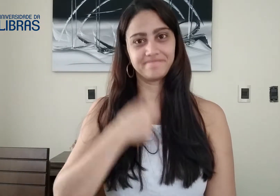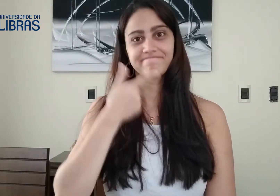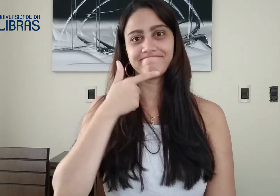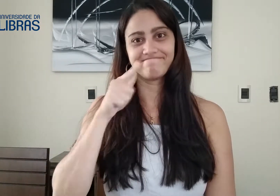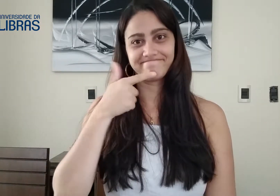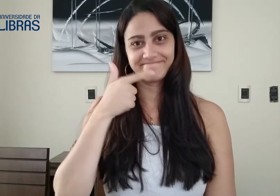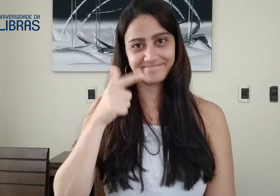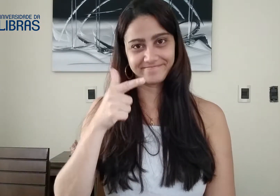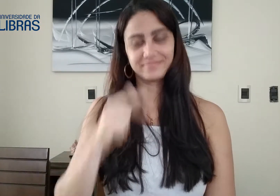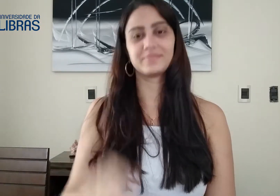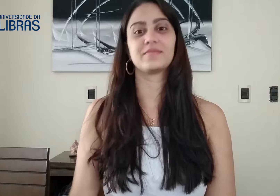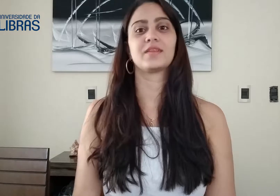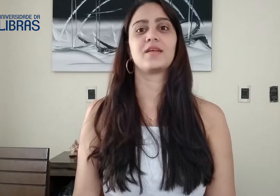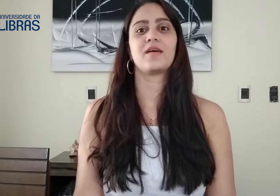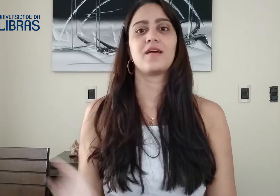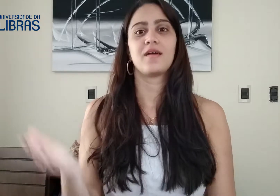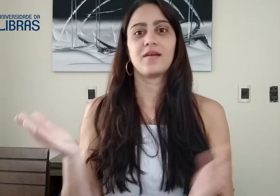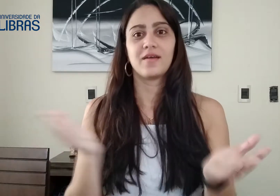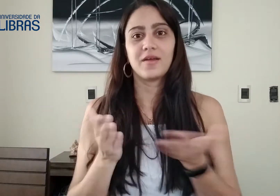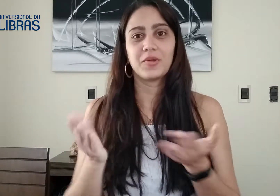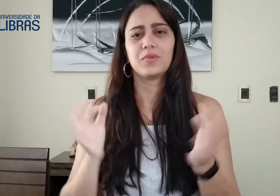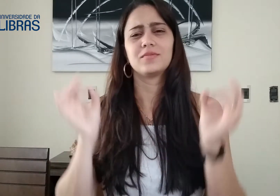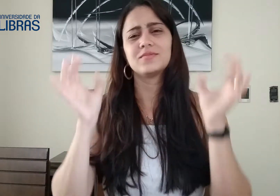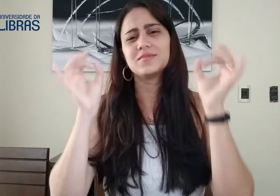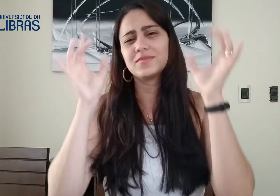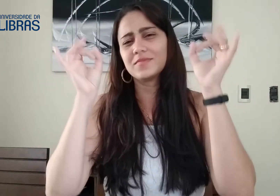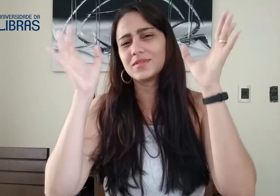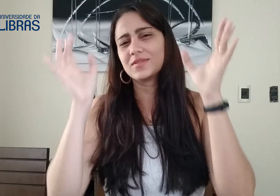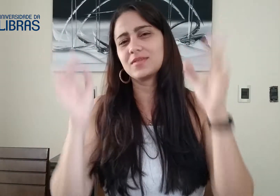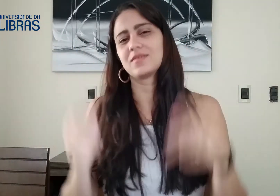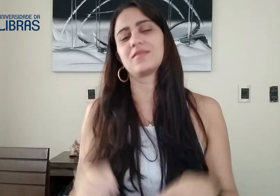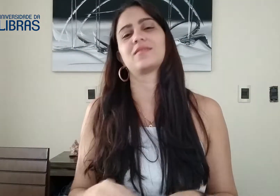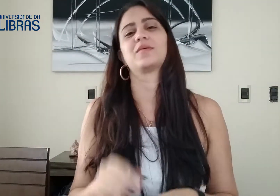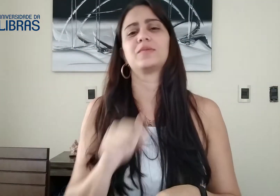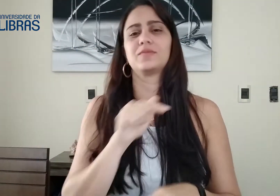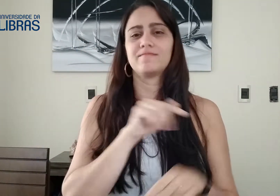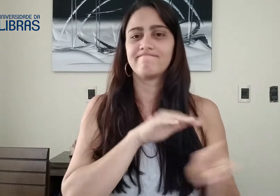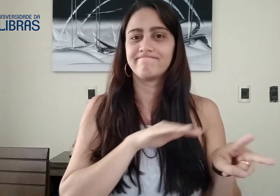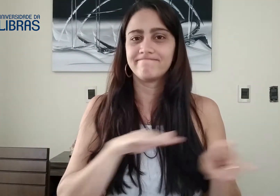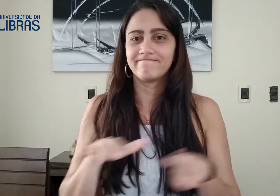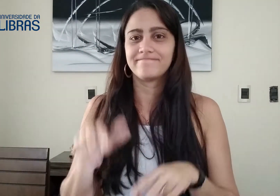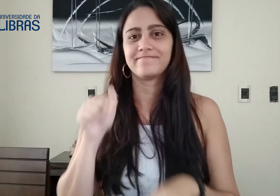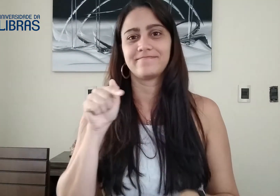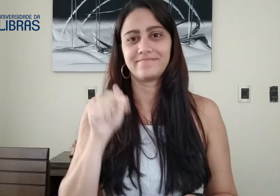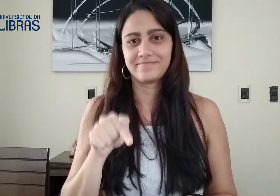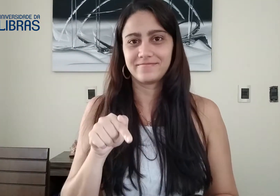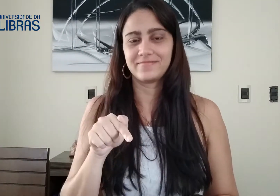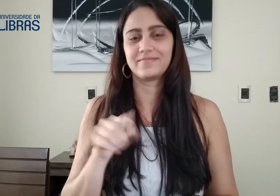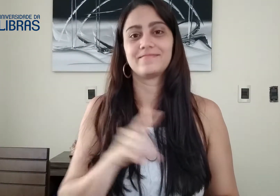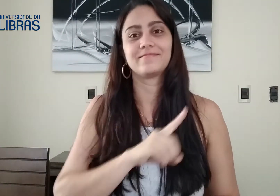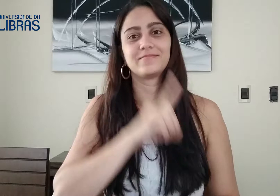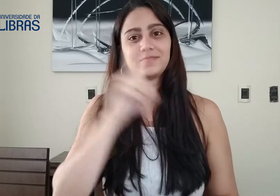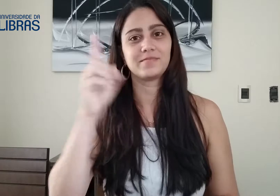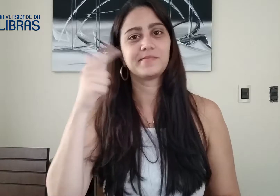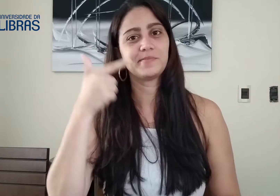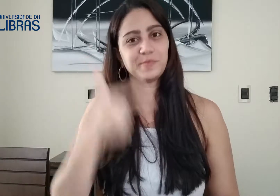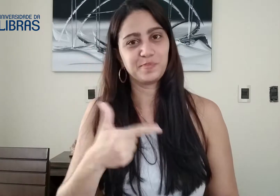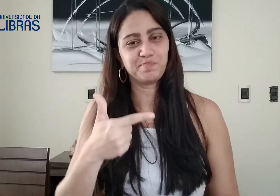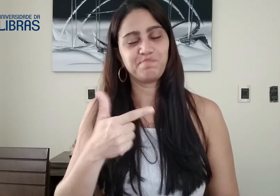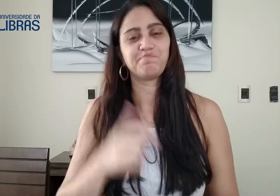Olá pessoal, tudo bom? Esse é o meu sinal. E hoje é um dia assim muito especial. Estou na semana